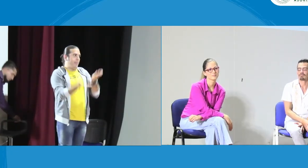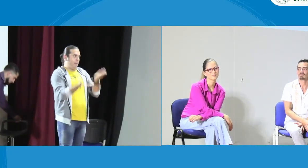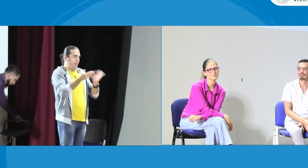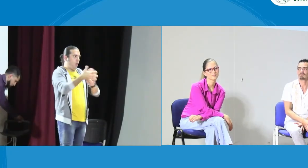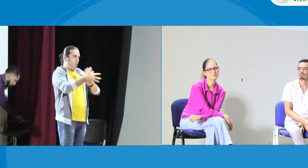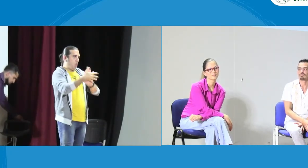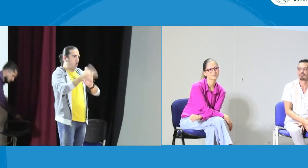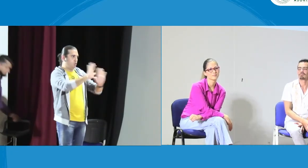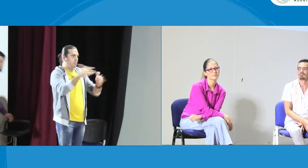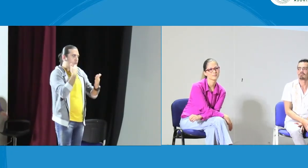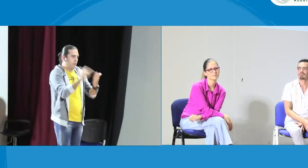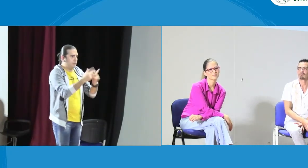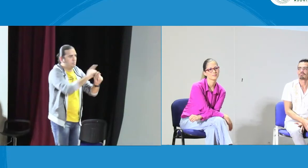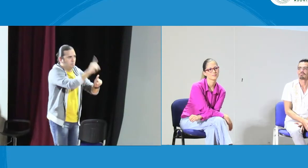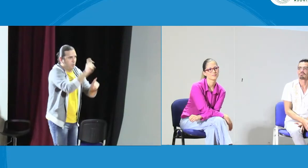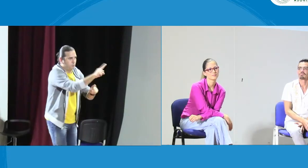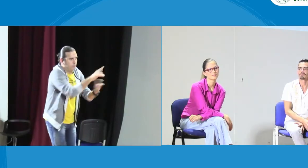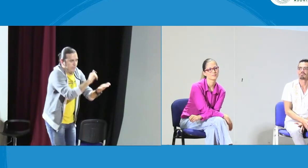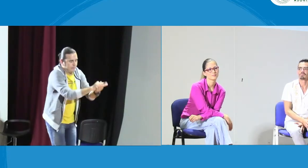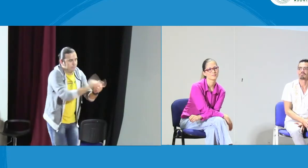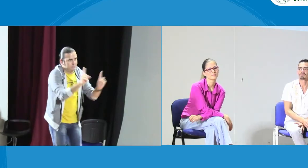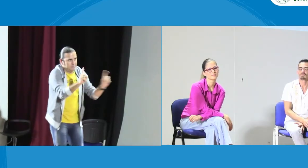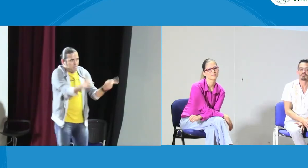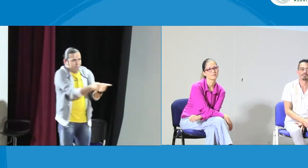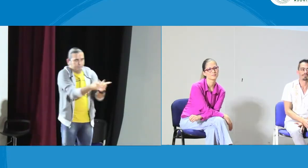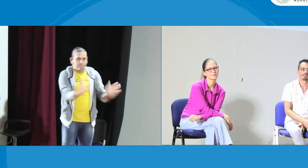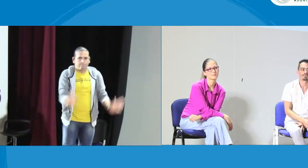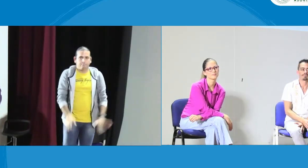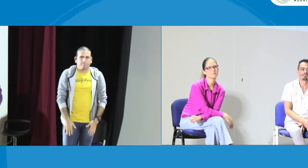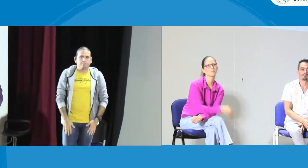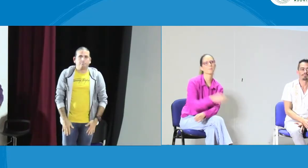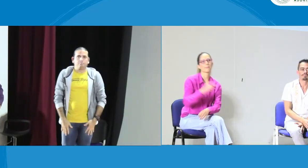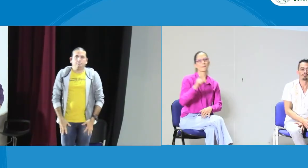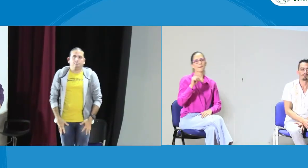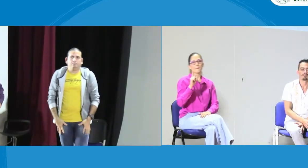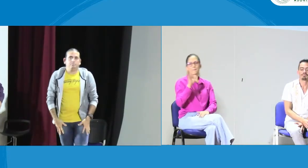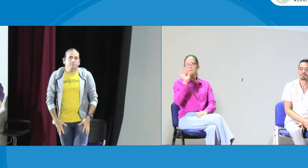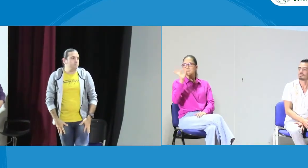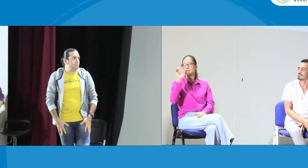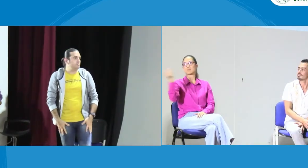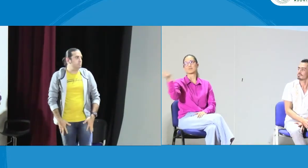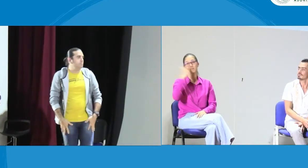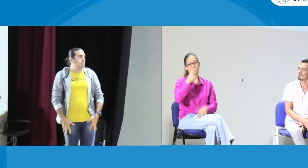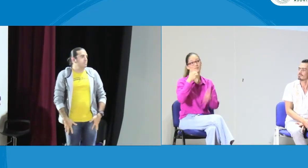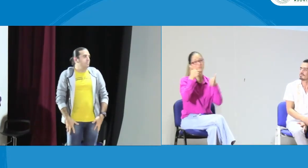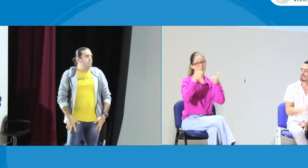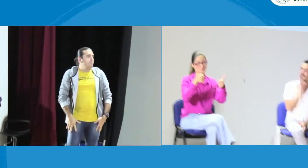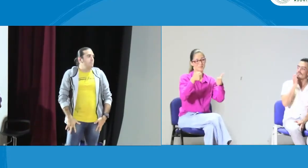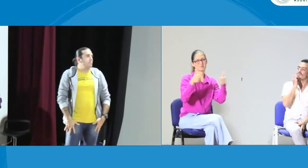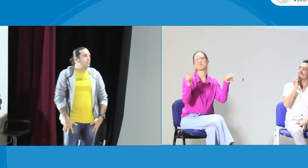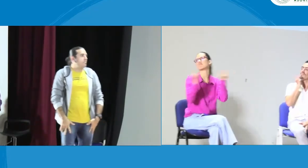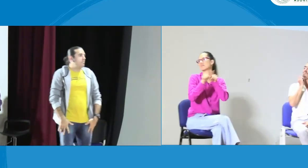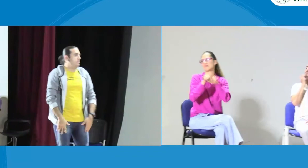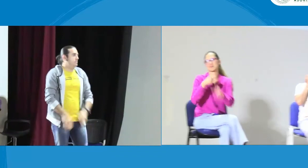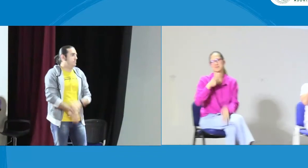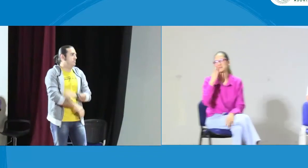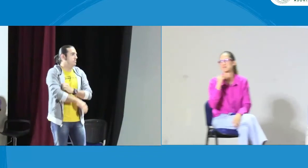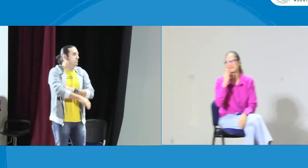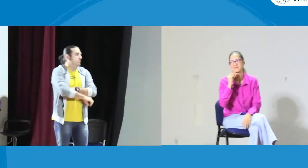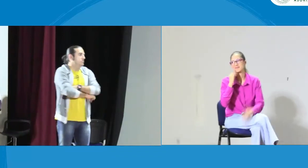modelo, las señas son diferentes en todas las, en diferentes partes de Colombia. ¿El modelo debe ser de la región o cómo se maneja ahí? Es muy buena